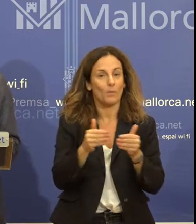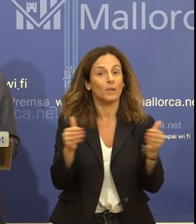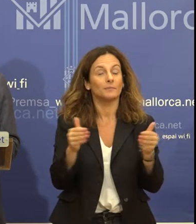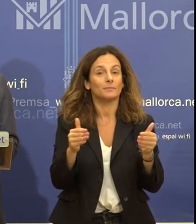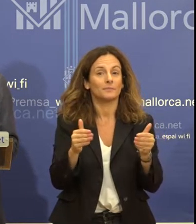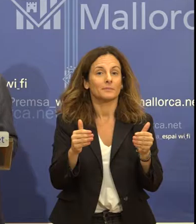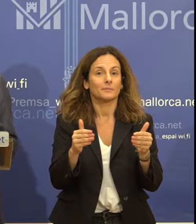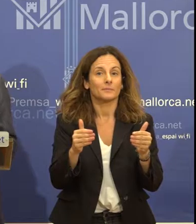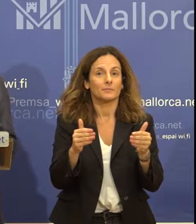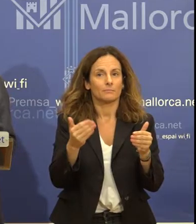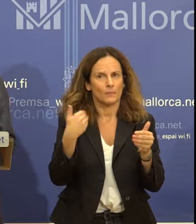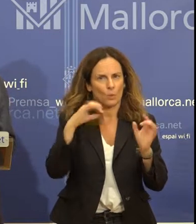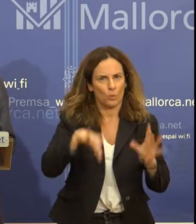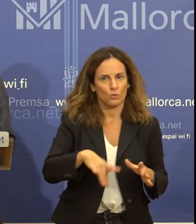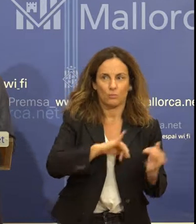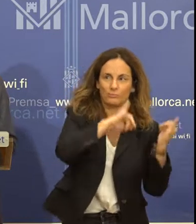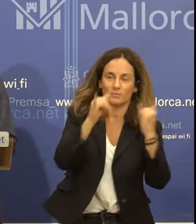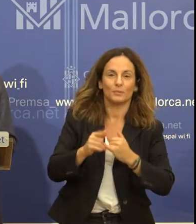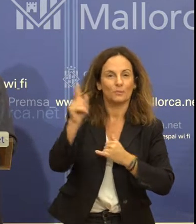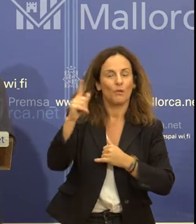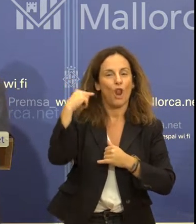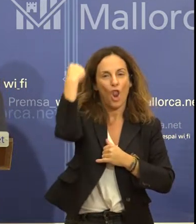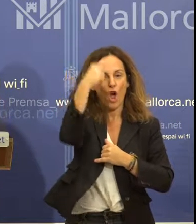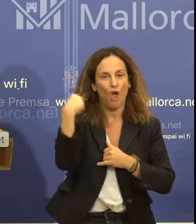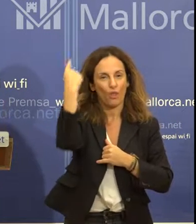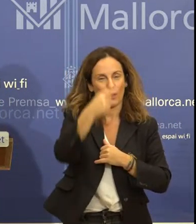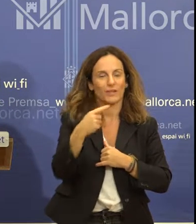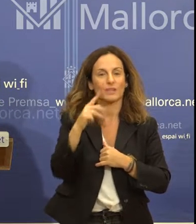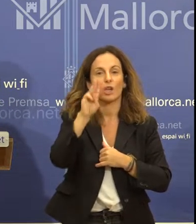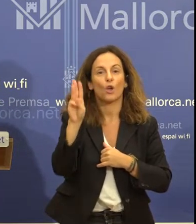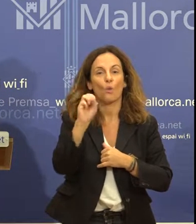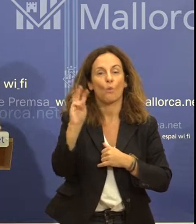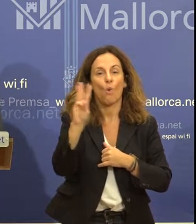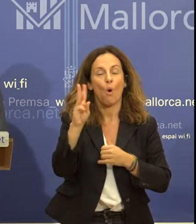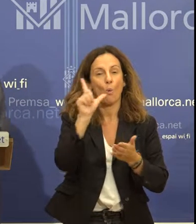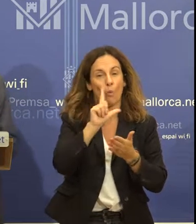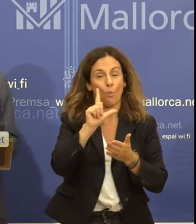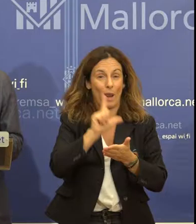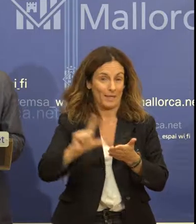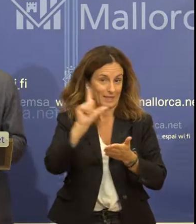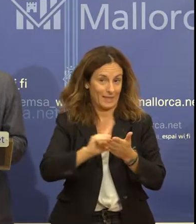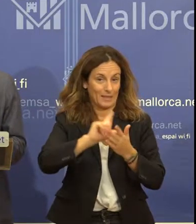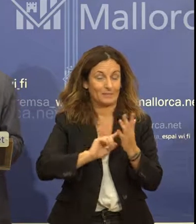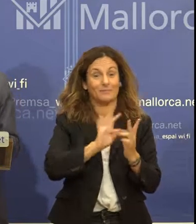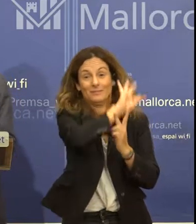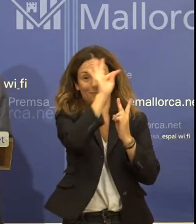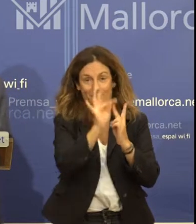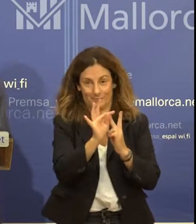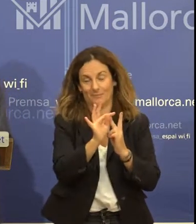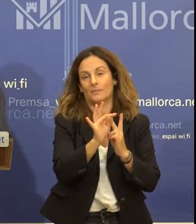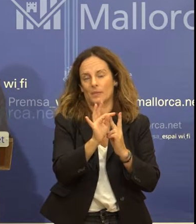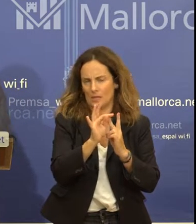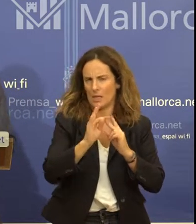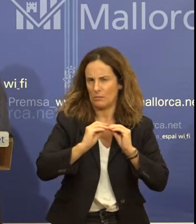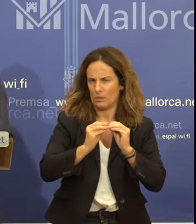com comentàvem, de dur a Londres es guau literari. Després vàrem anar desenvolupant i coincidint amb la festa